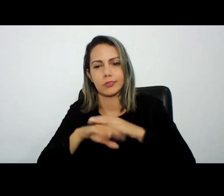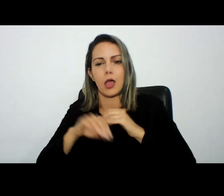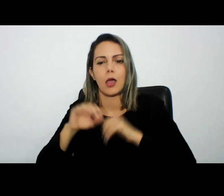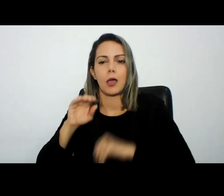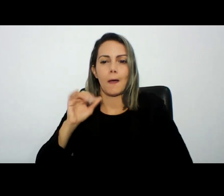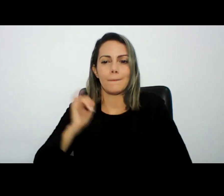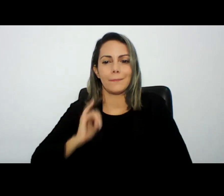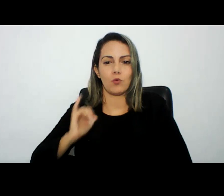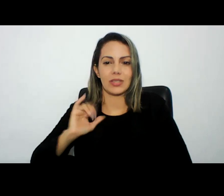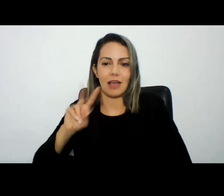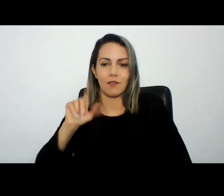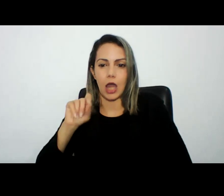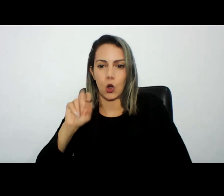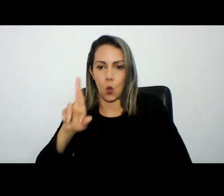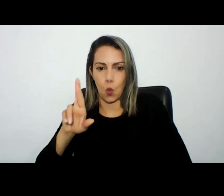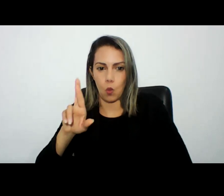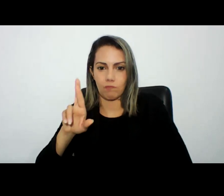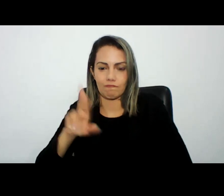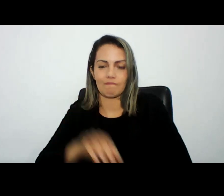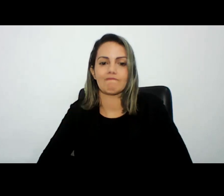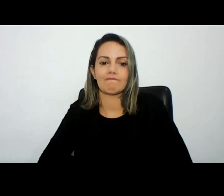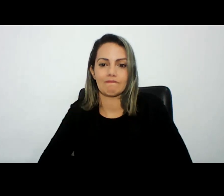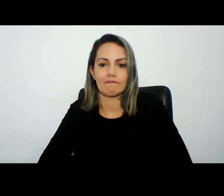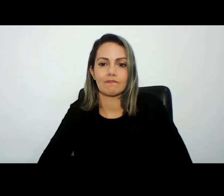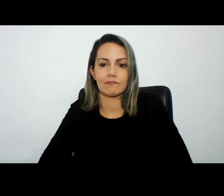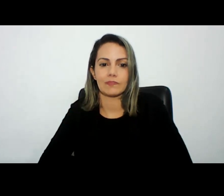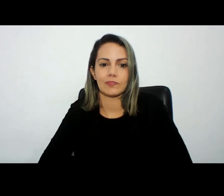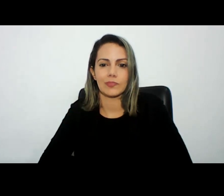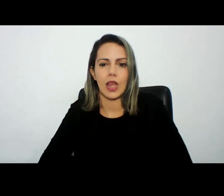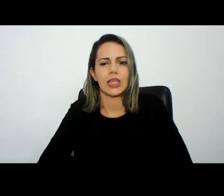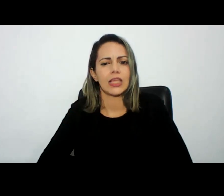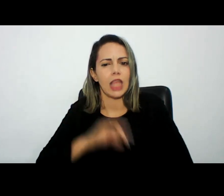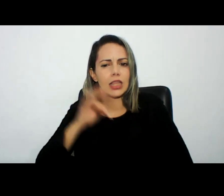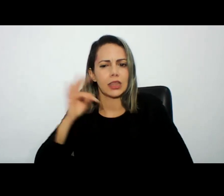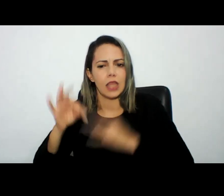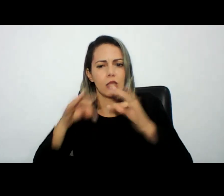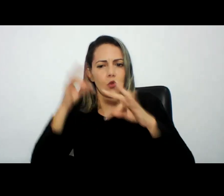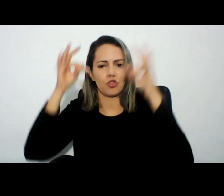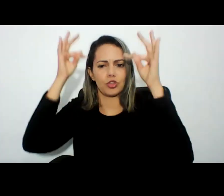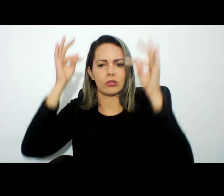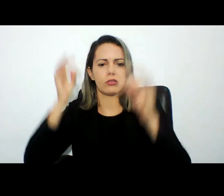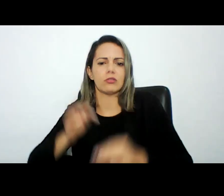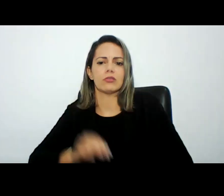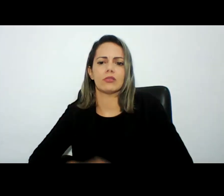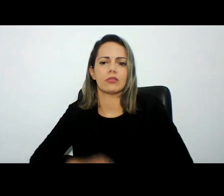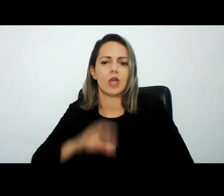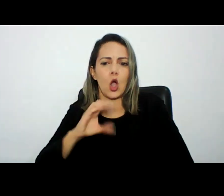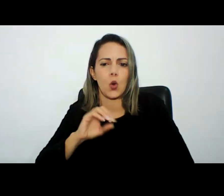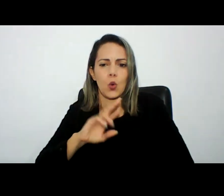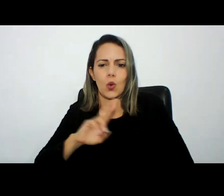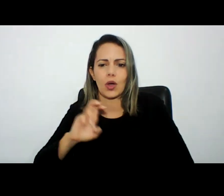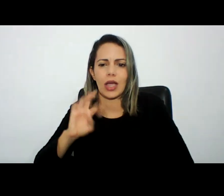pandemia com isso houve uma evolução das tecnologias e dos serviços oferecidos pelas corretoras de valores